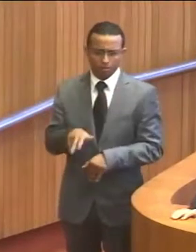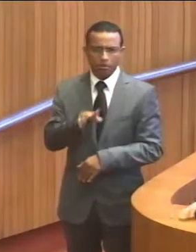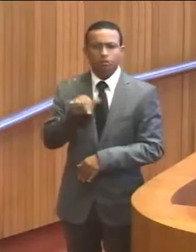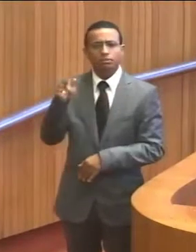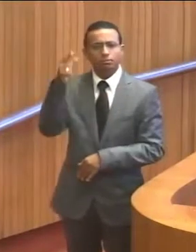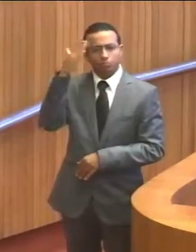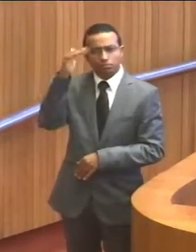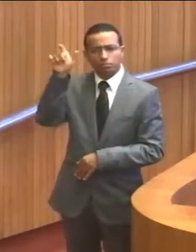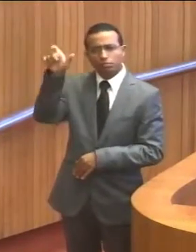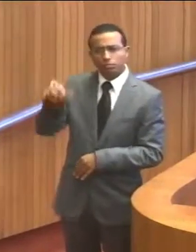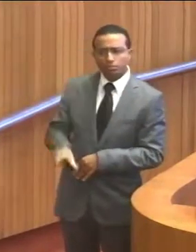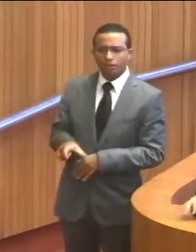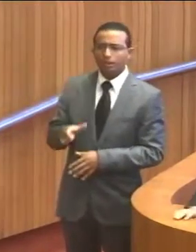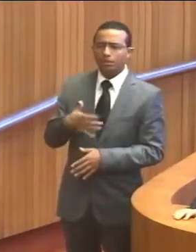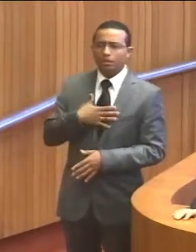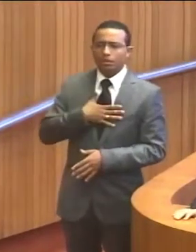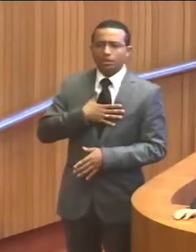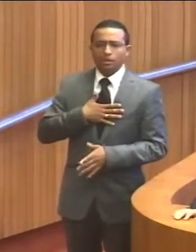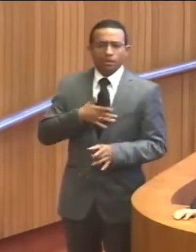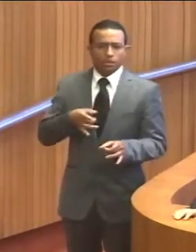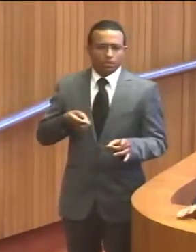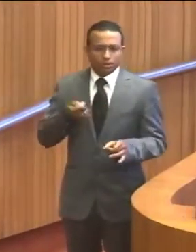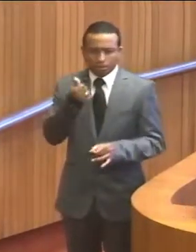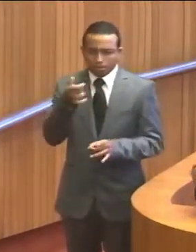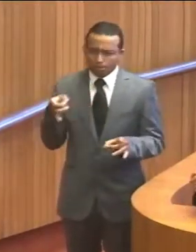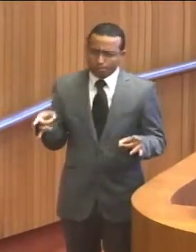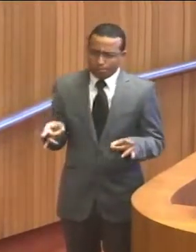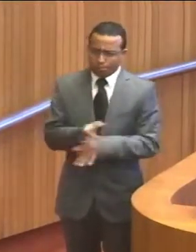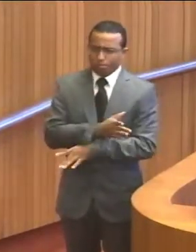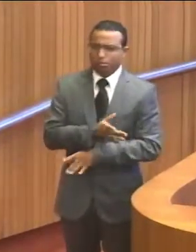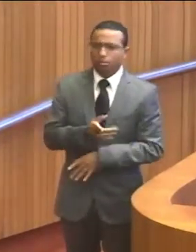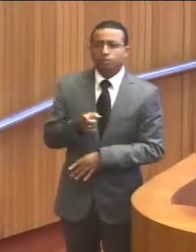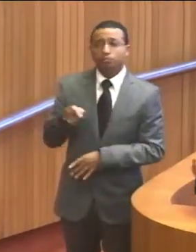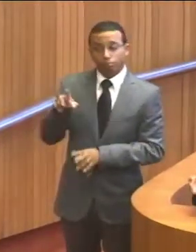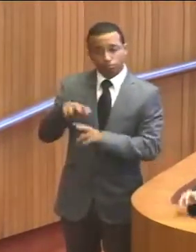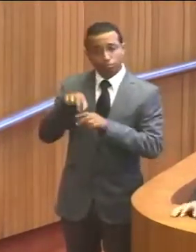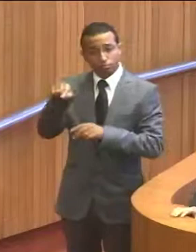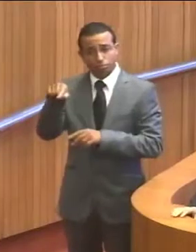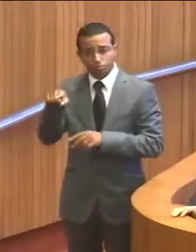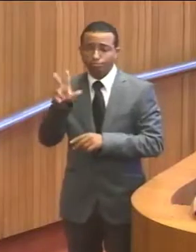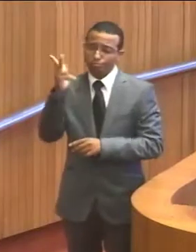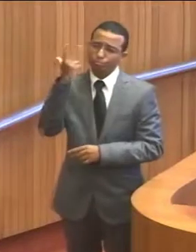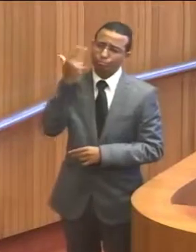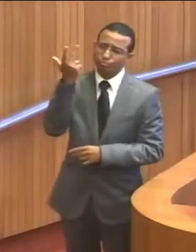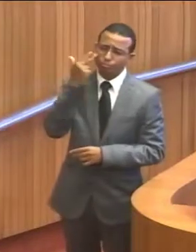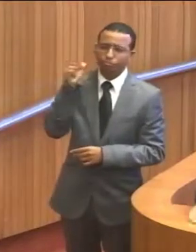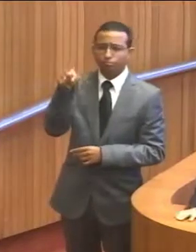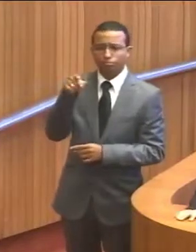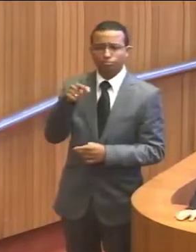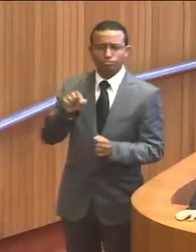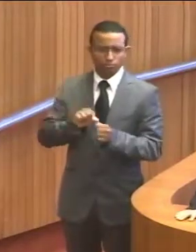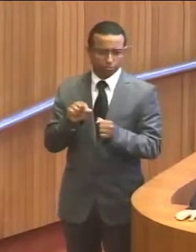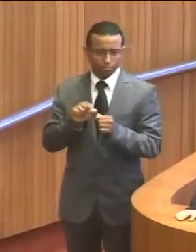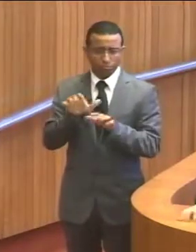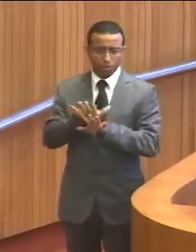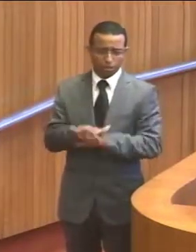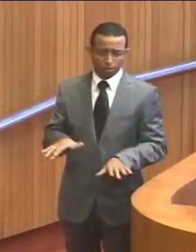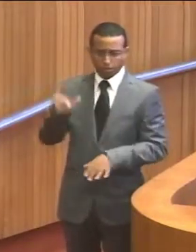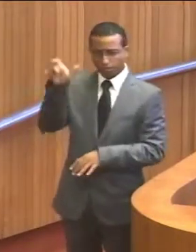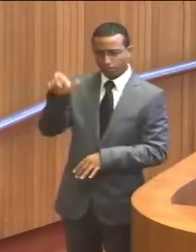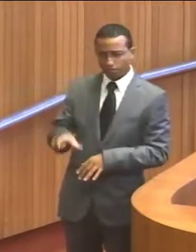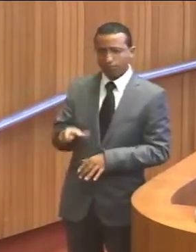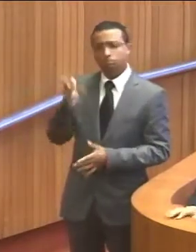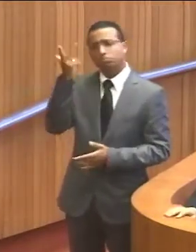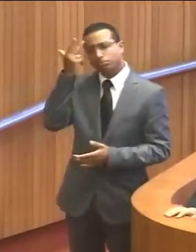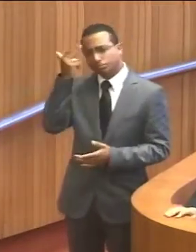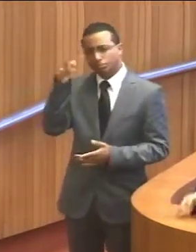tendo os seus últimos suspiros. Então, por conta disso, é natural que eles reajam, é natural que